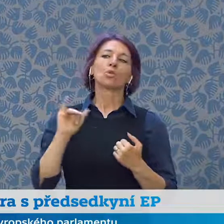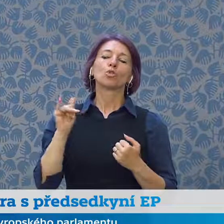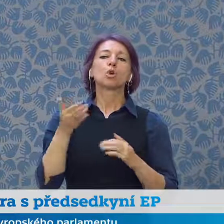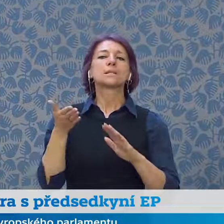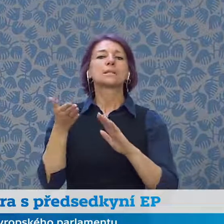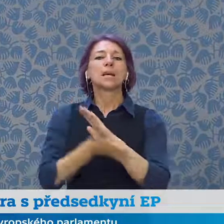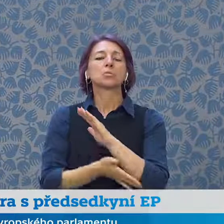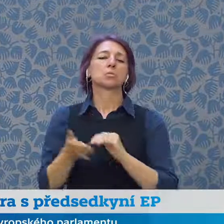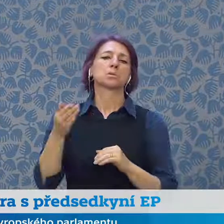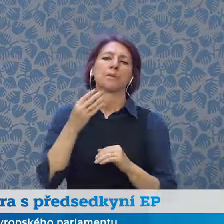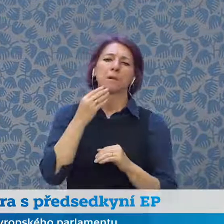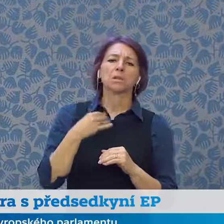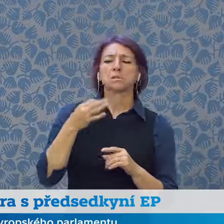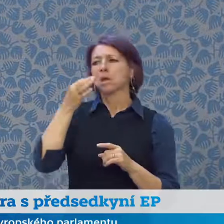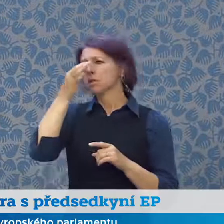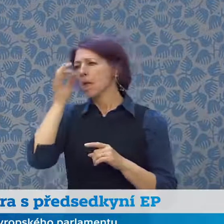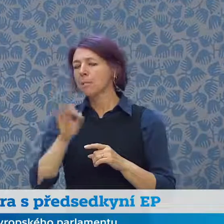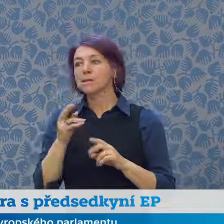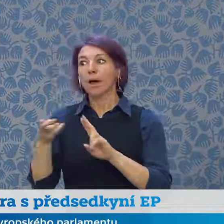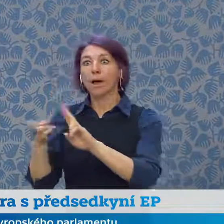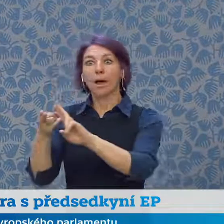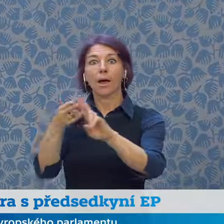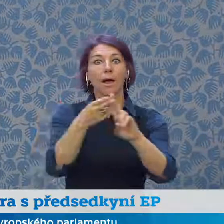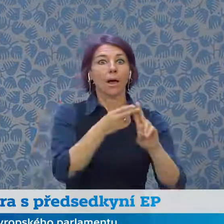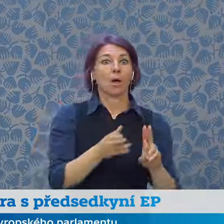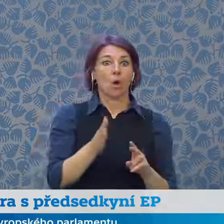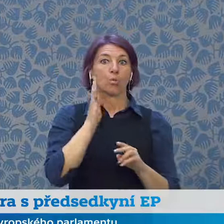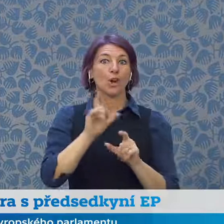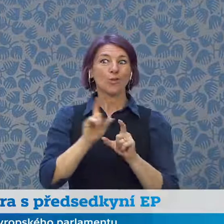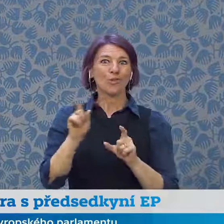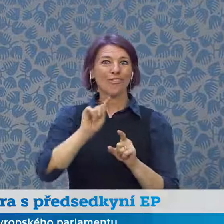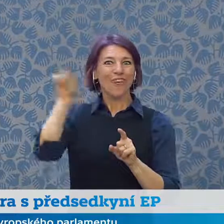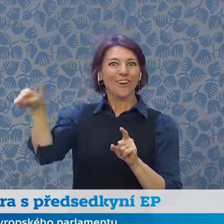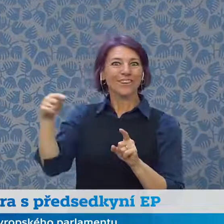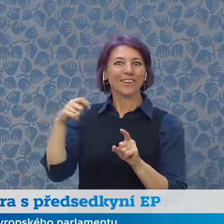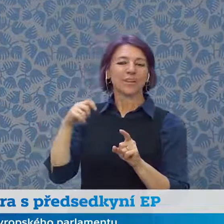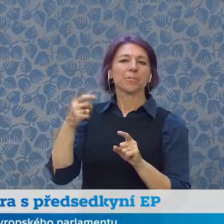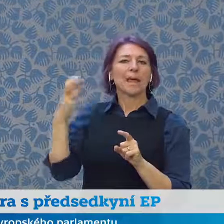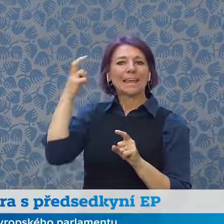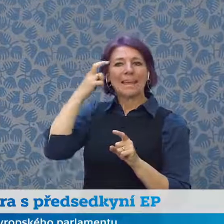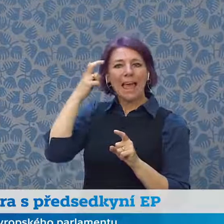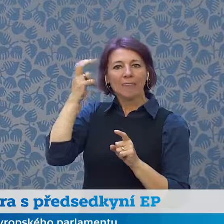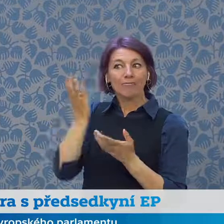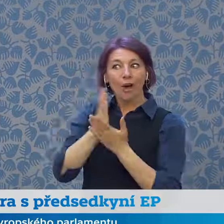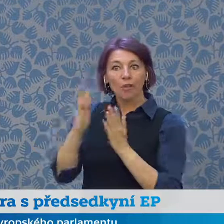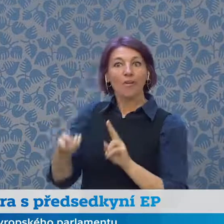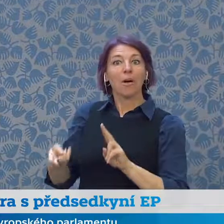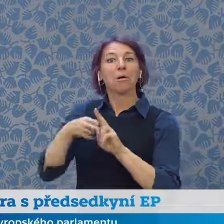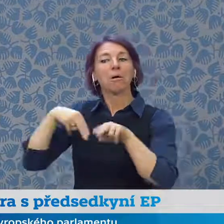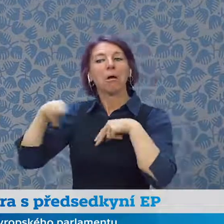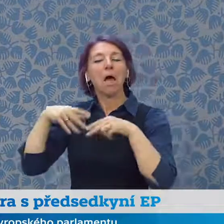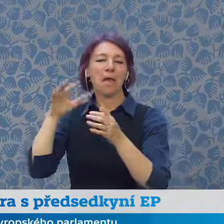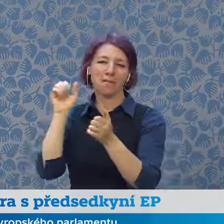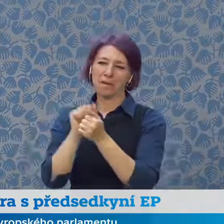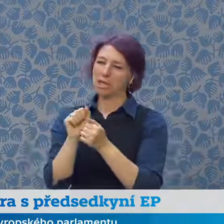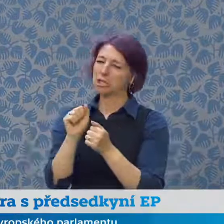Francie, Německa a dalších, kteří se odebrali do Kieva, takže zároveň bych chtěla poděkovat panu premiérovi, že